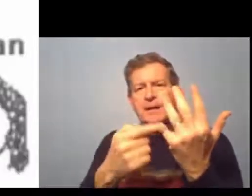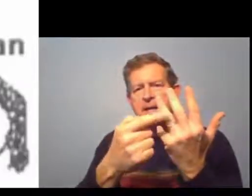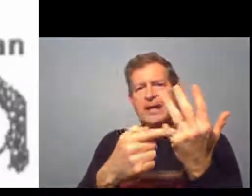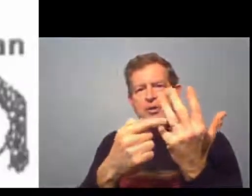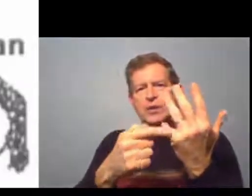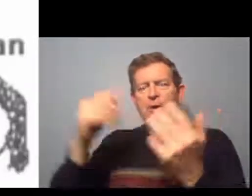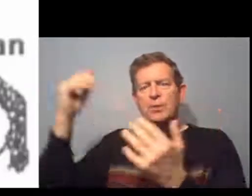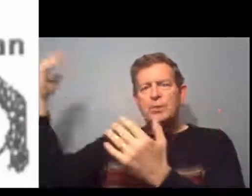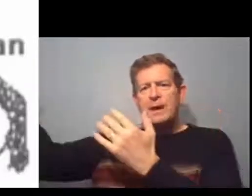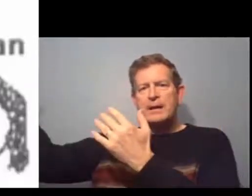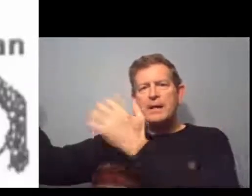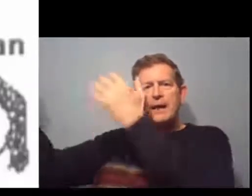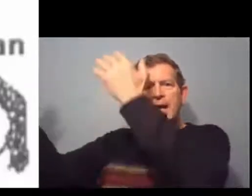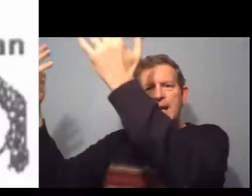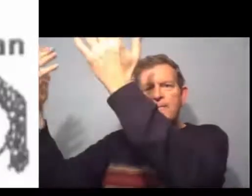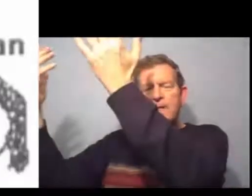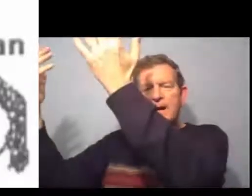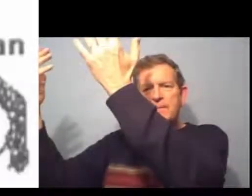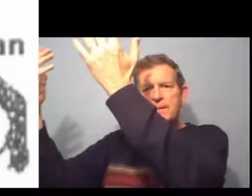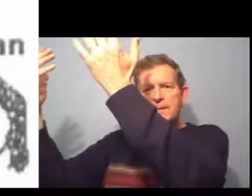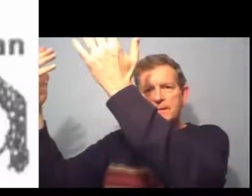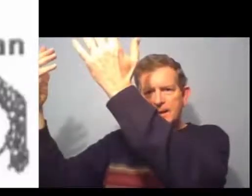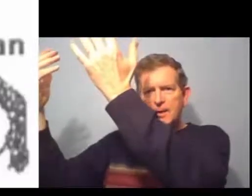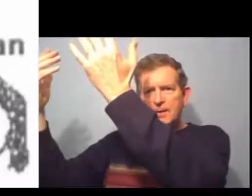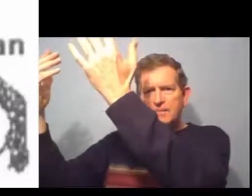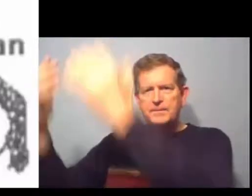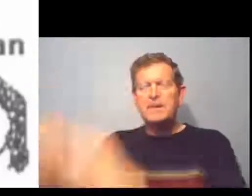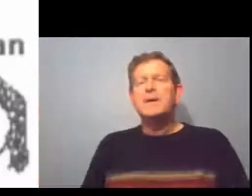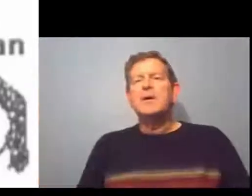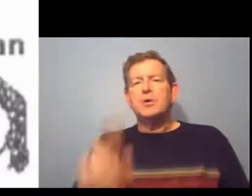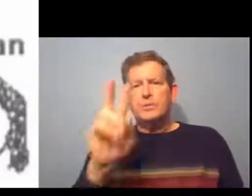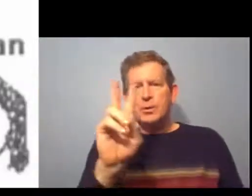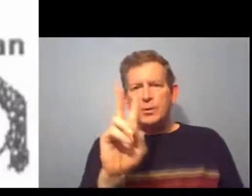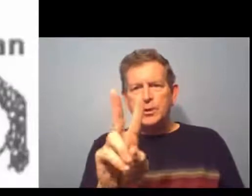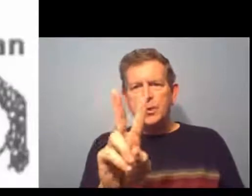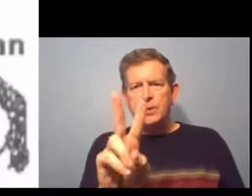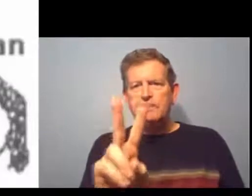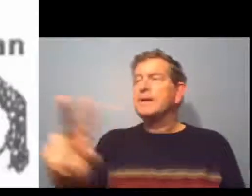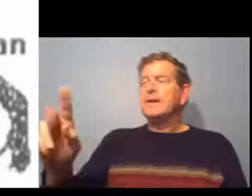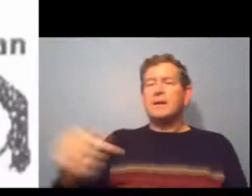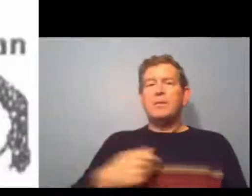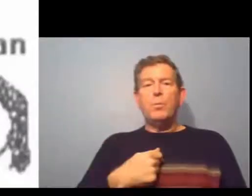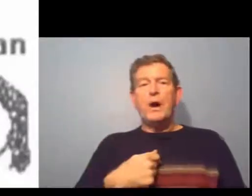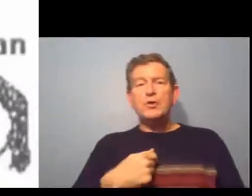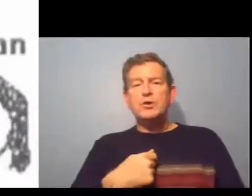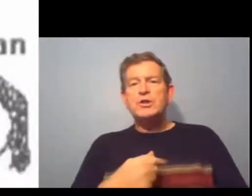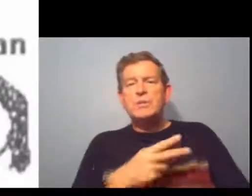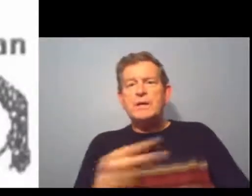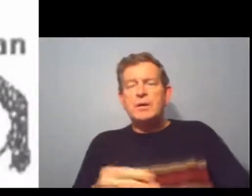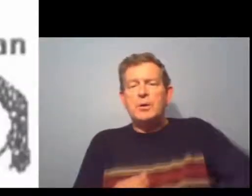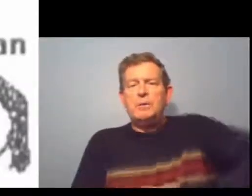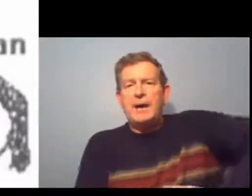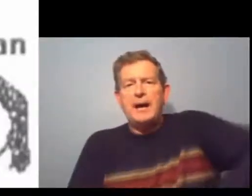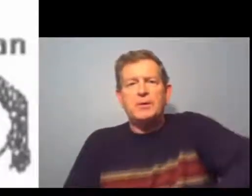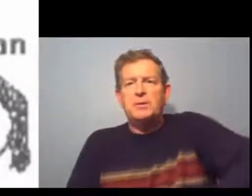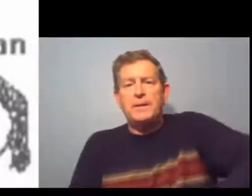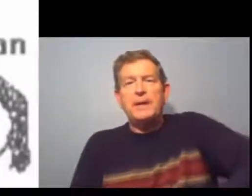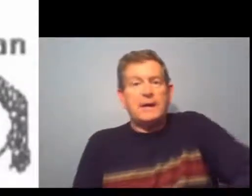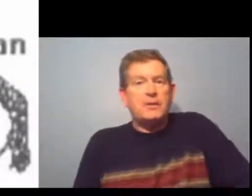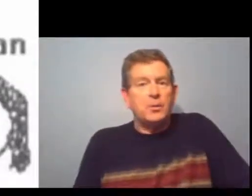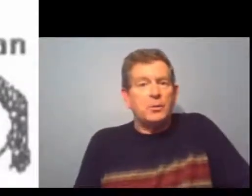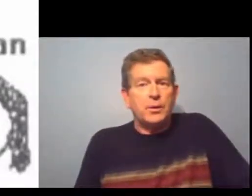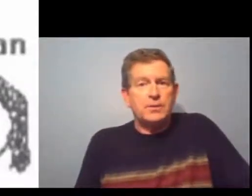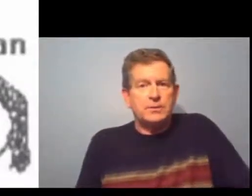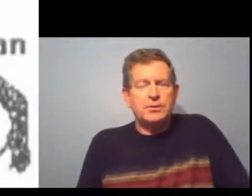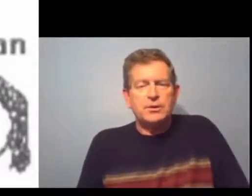parlant du mariage. Le mari et la femme. D'accord ? Numéro 2. Comme moi, je suis le père d'une